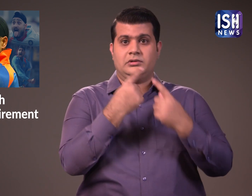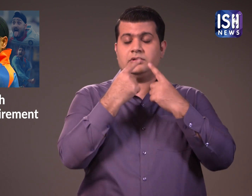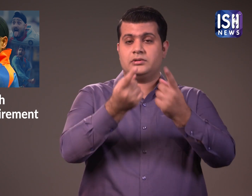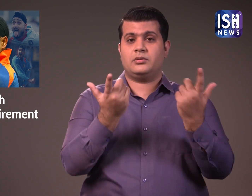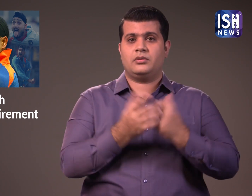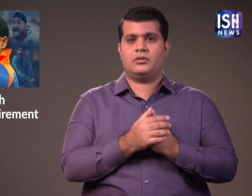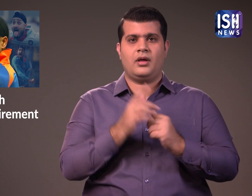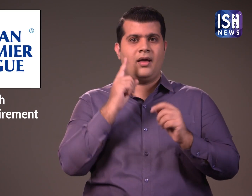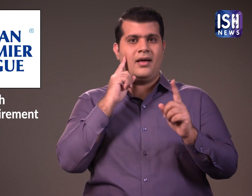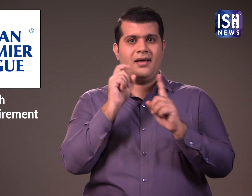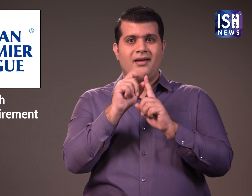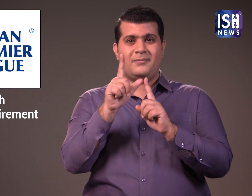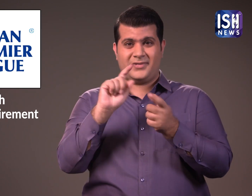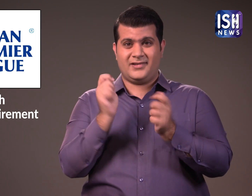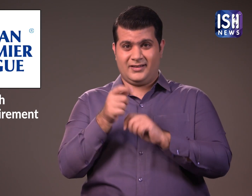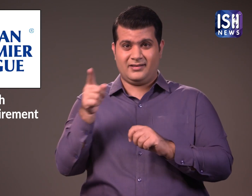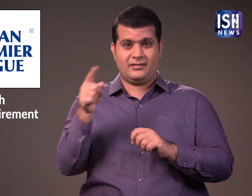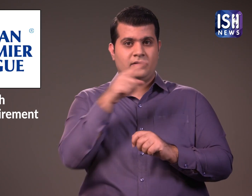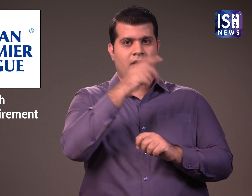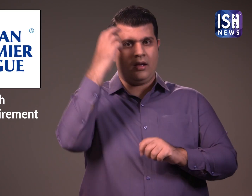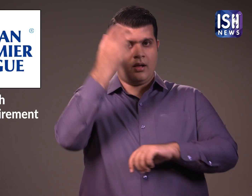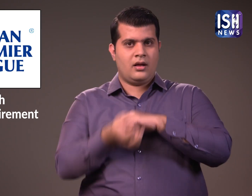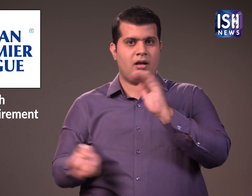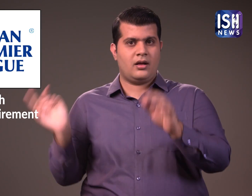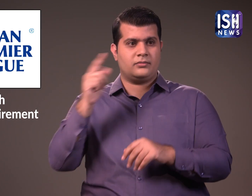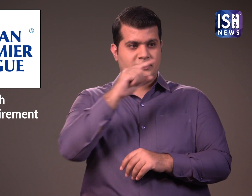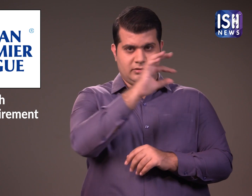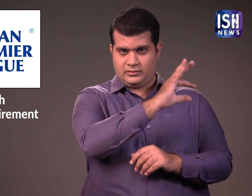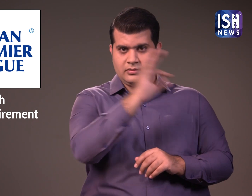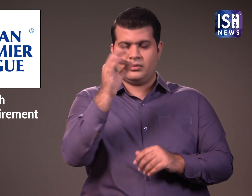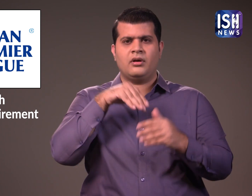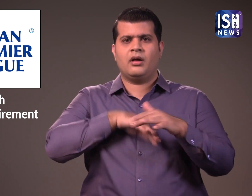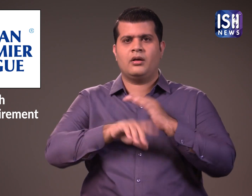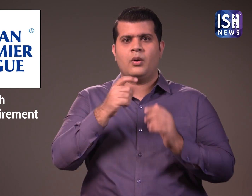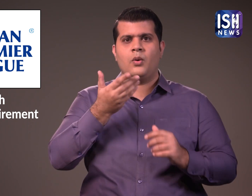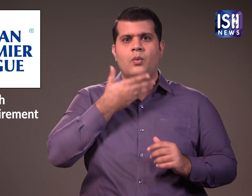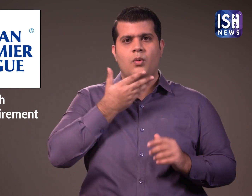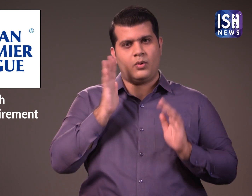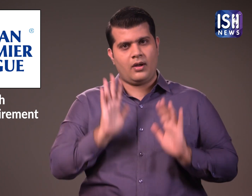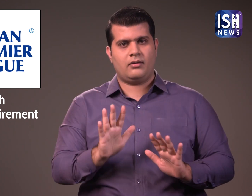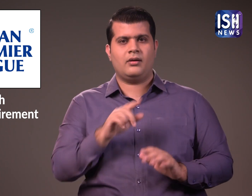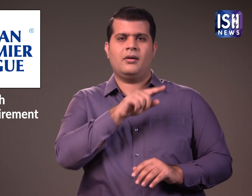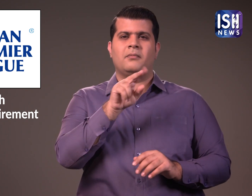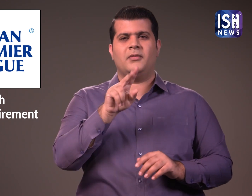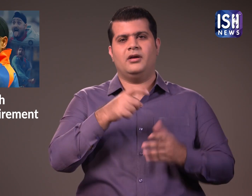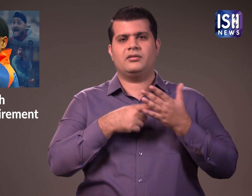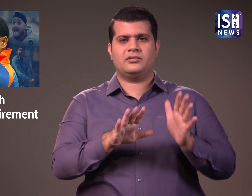टीम को कोच करने की तयारी कर रहे थे और इसके लिए उन्हें क्रिकेट से सन्यास लेने की ज़रुरत थी